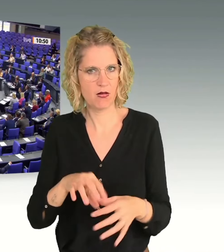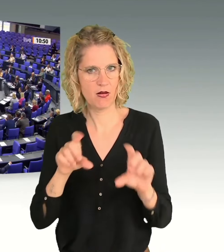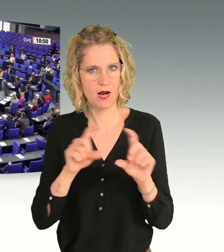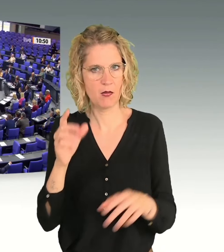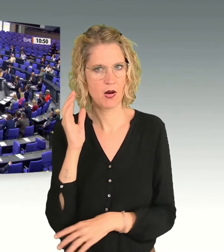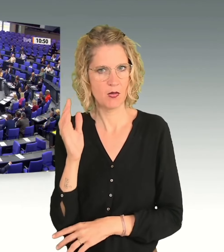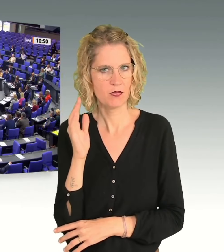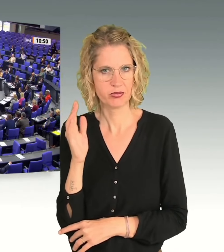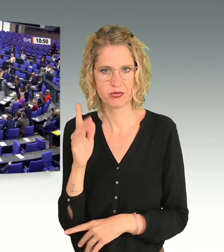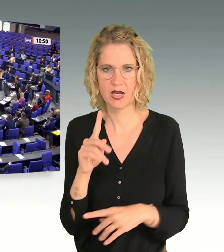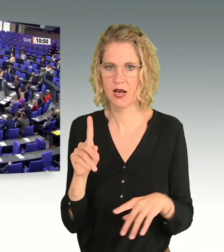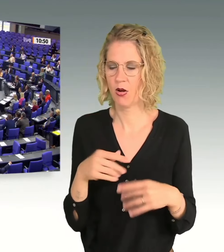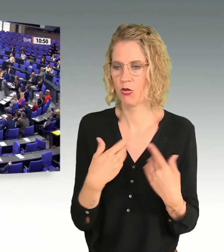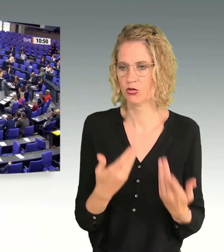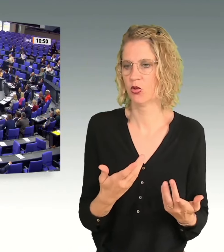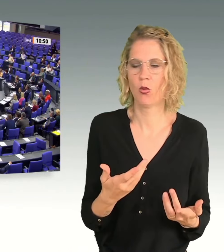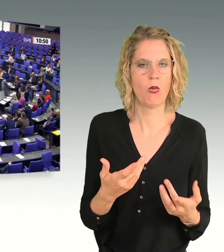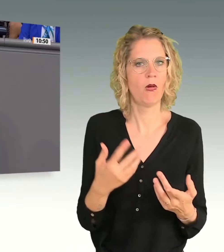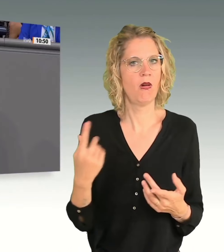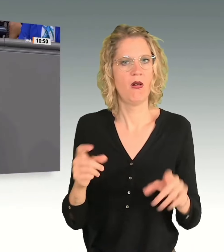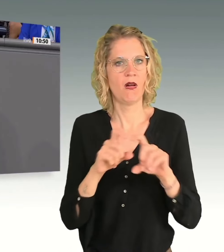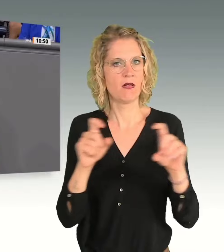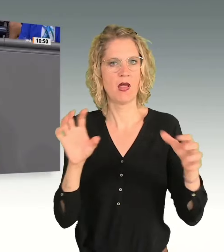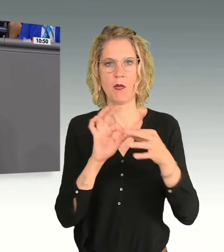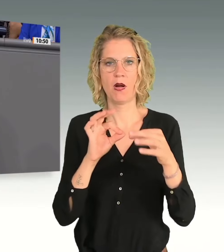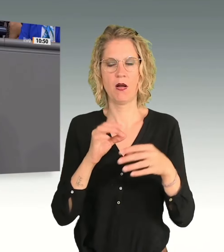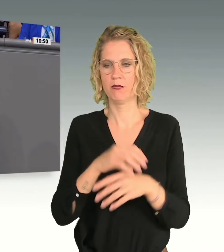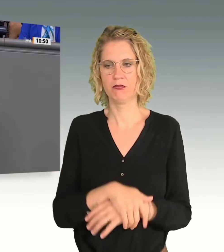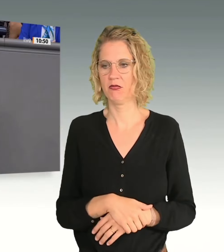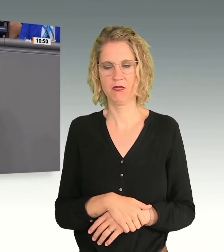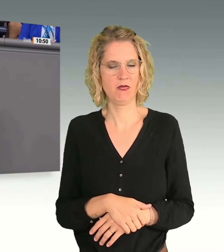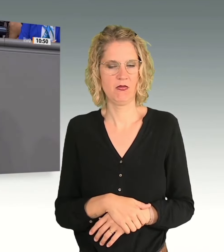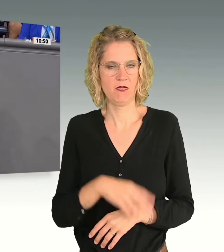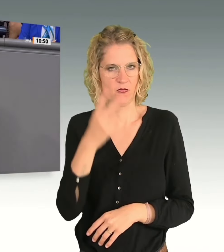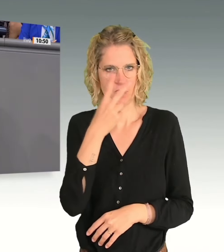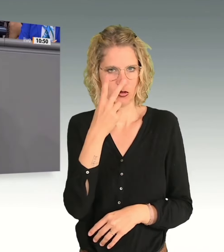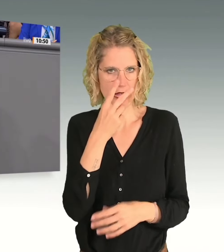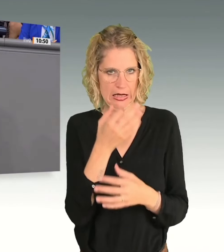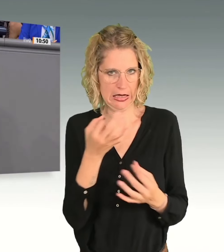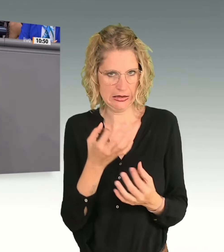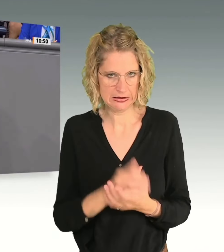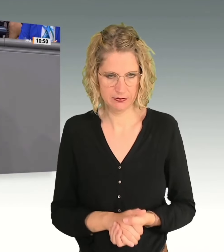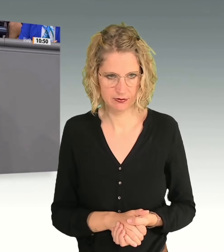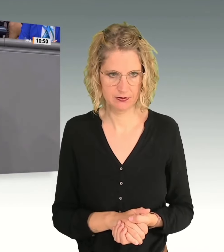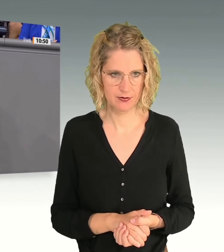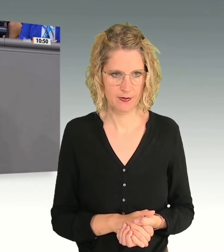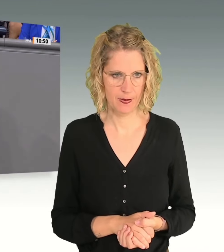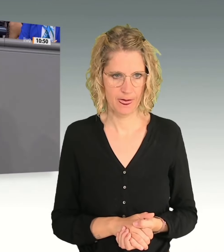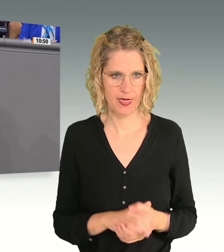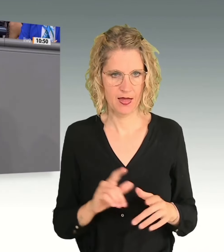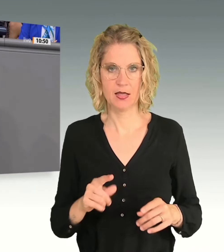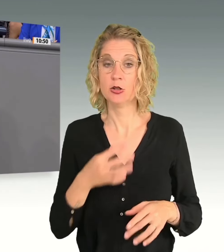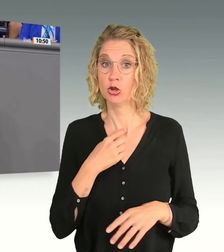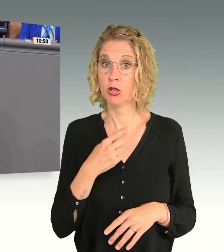sonst von dem Thema nichts versteht. Sehr geehrte Damen und Herren, diese aufgeheizte